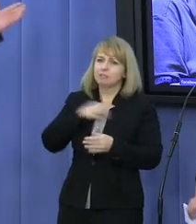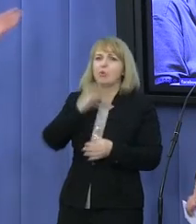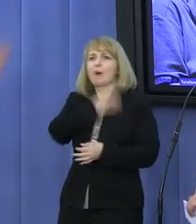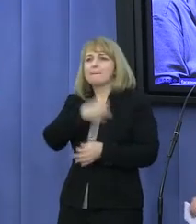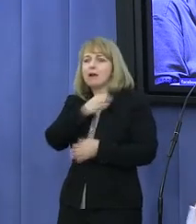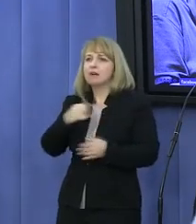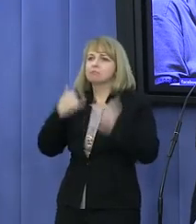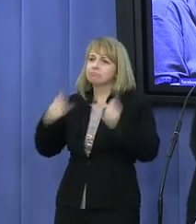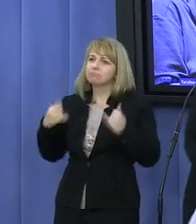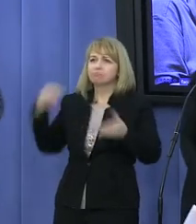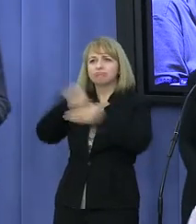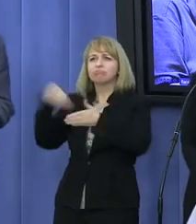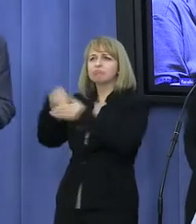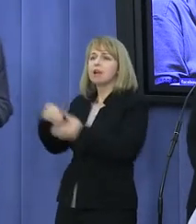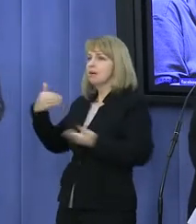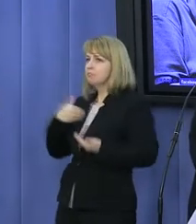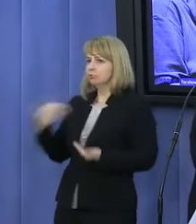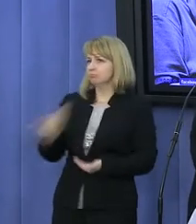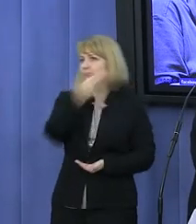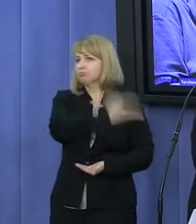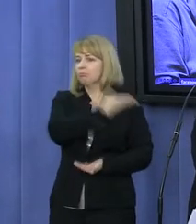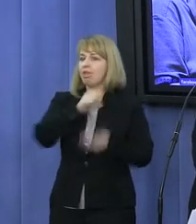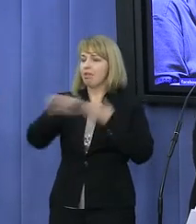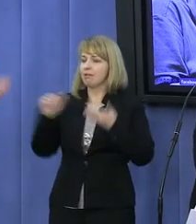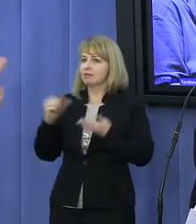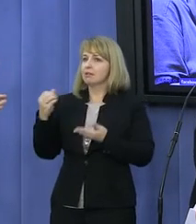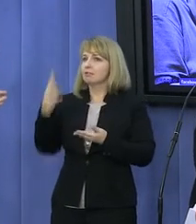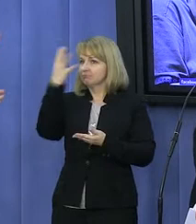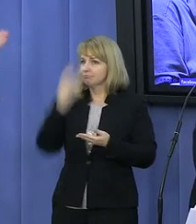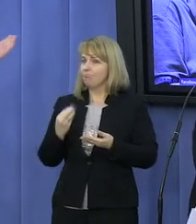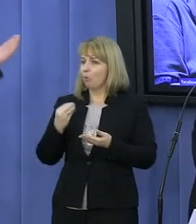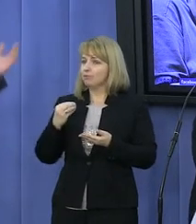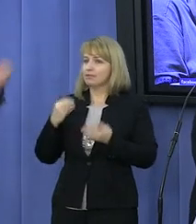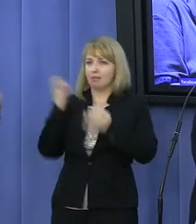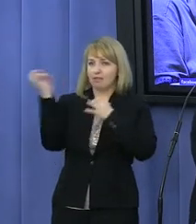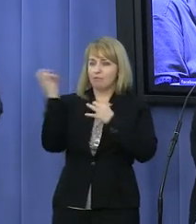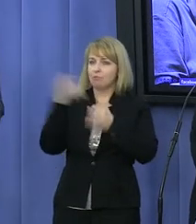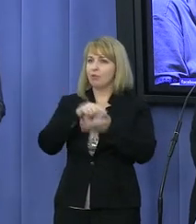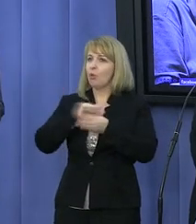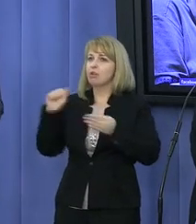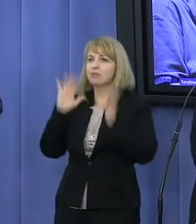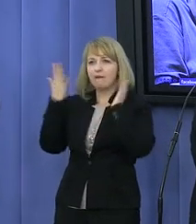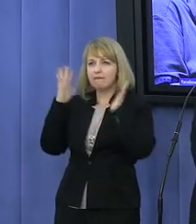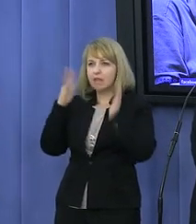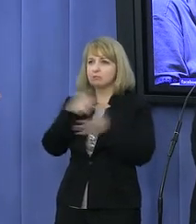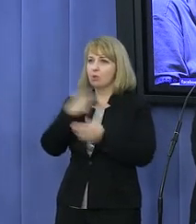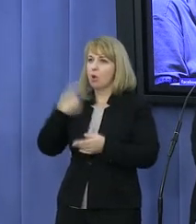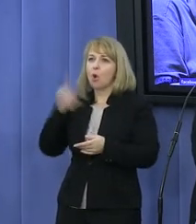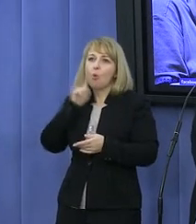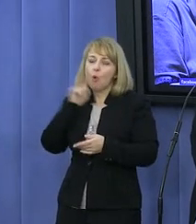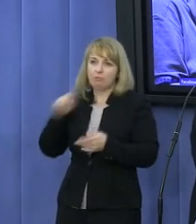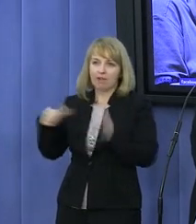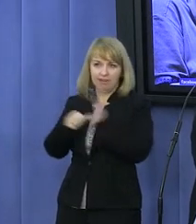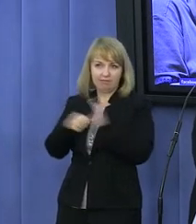widzą na tym memie, który wzięliśmy z Facebooka, to nie jest nasza, po prostu już ludzie obśmiewają tę kandydaturę.